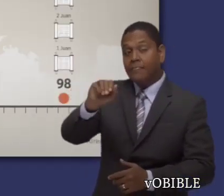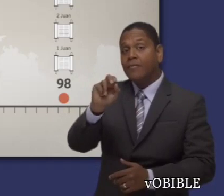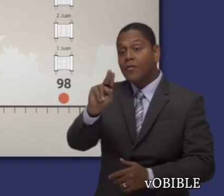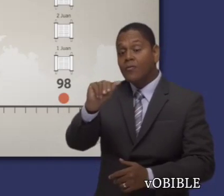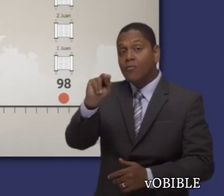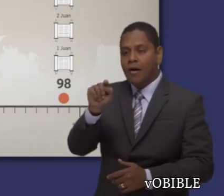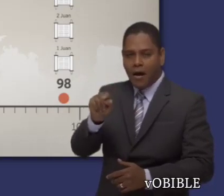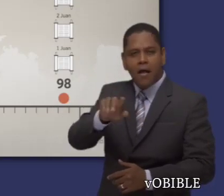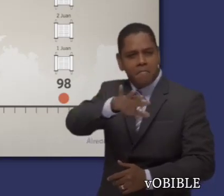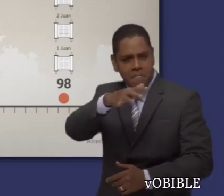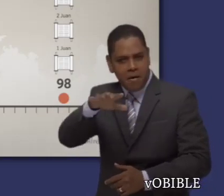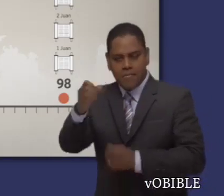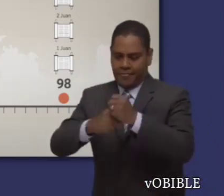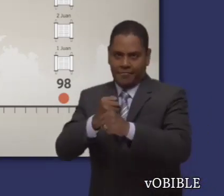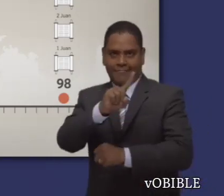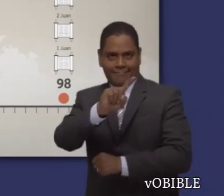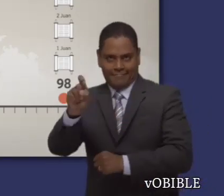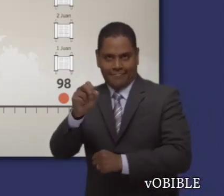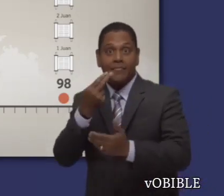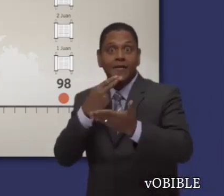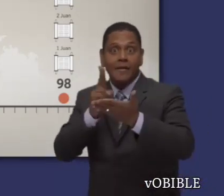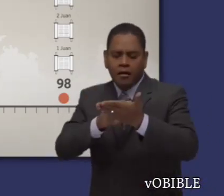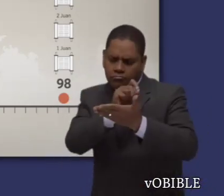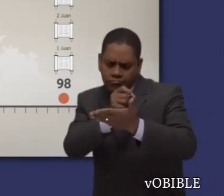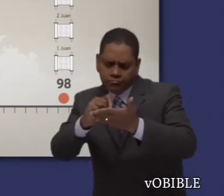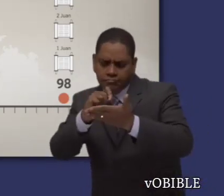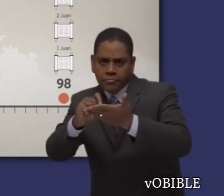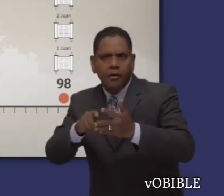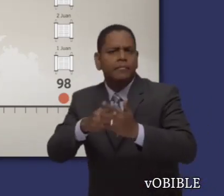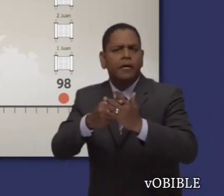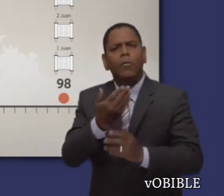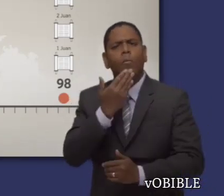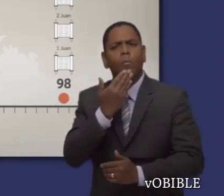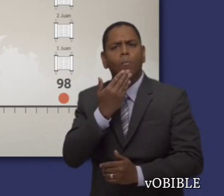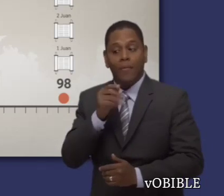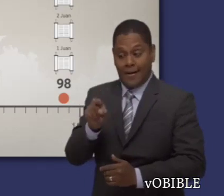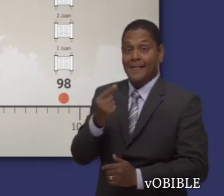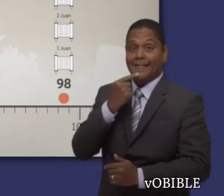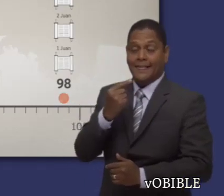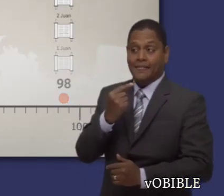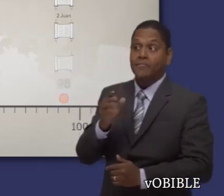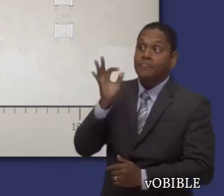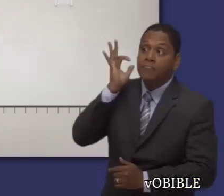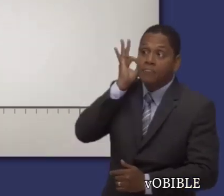momento, es probable que se encontrara en Éfeso o cerca de allí y que tuviera unos 100 años de edad.